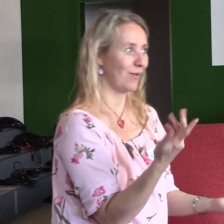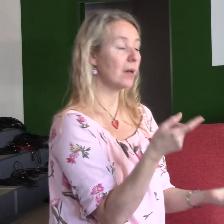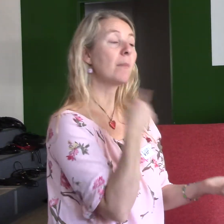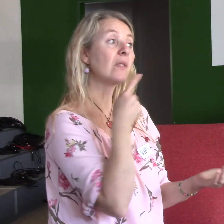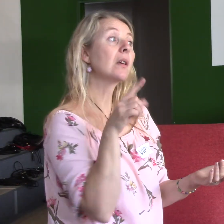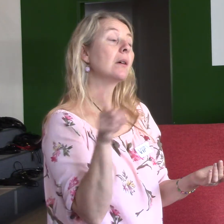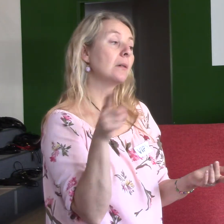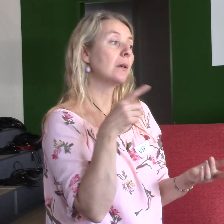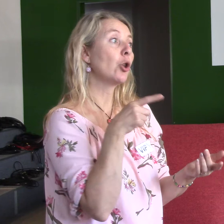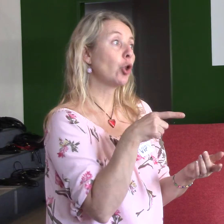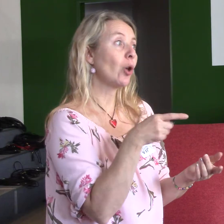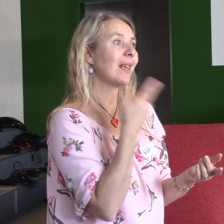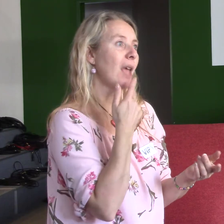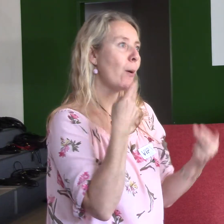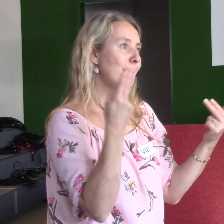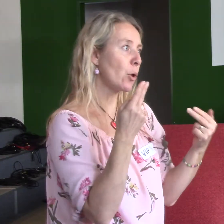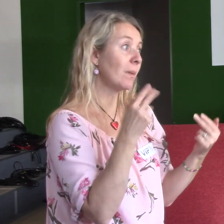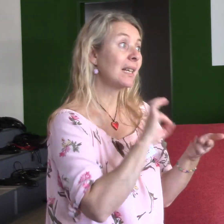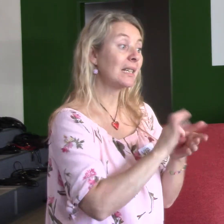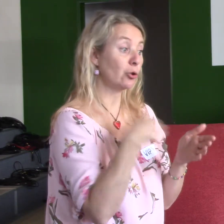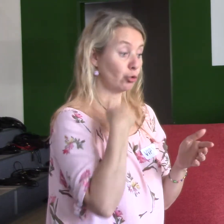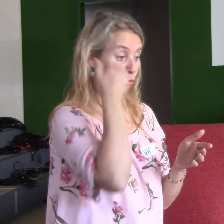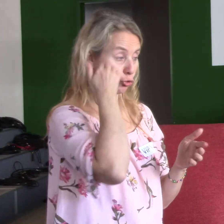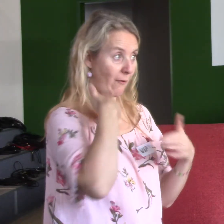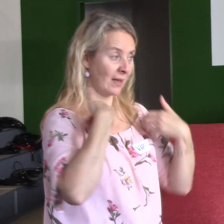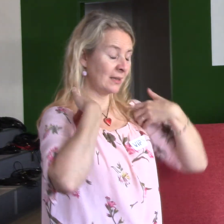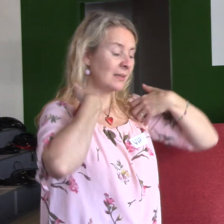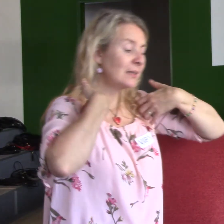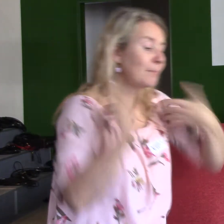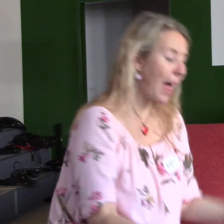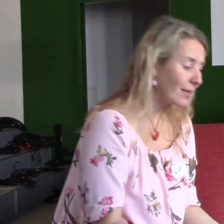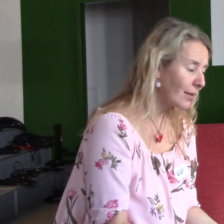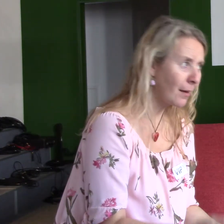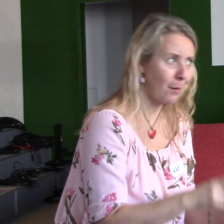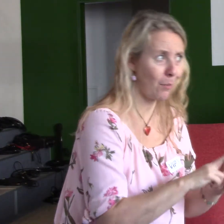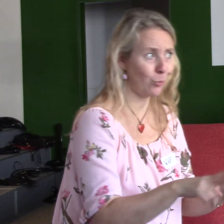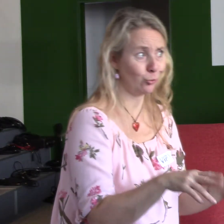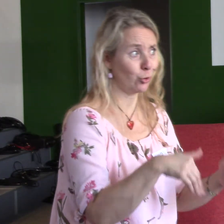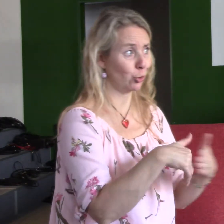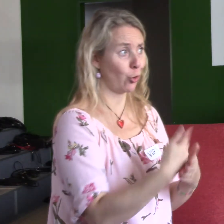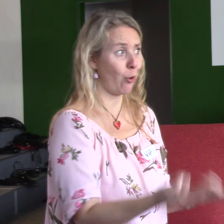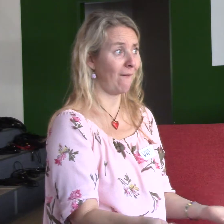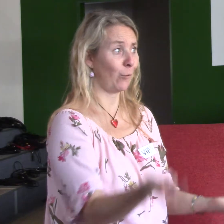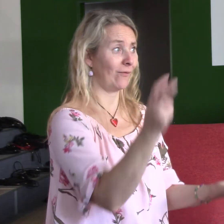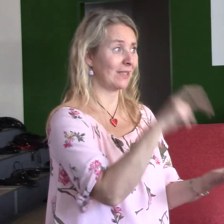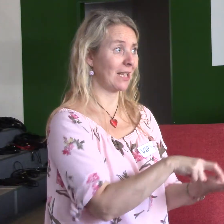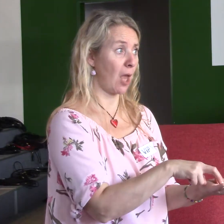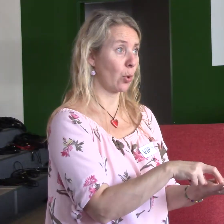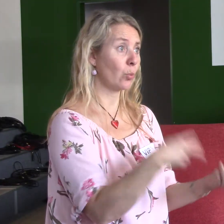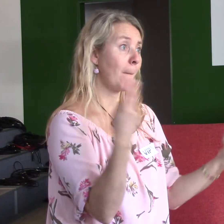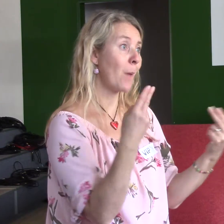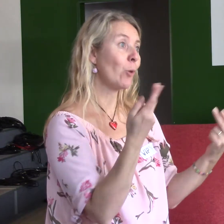spadne, tak může povstat znovu. Jste jako ten monotodatný syn, který se vrátil po několika měsících letech ke svému otci.